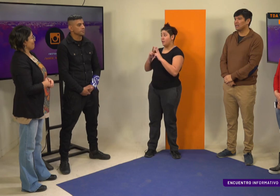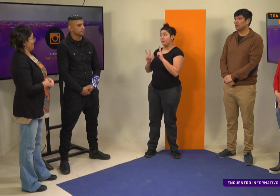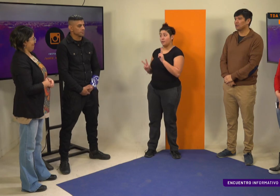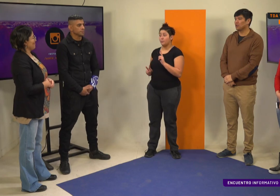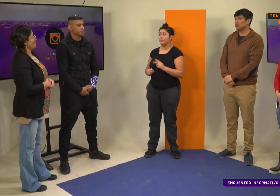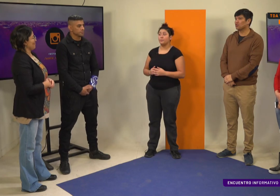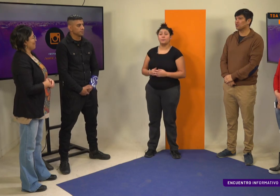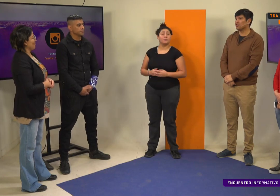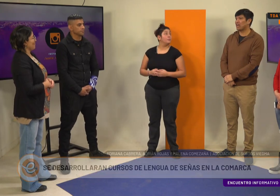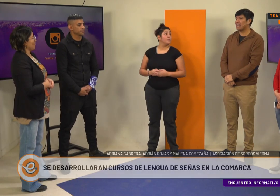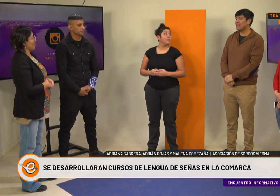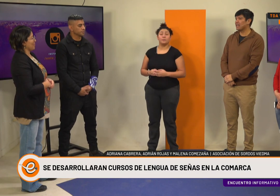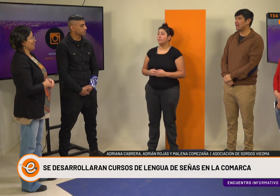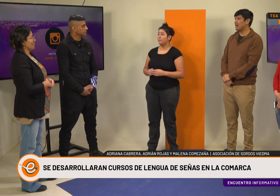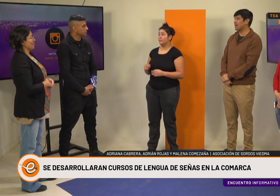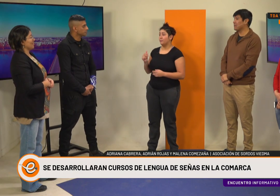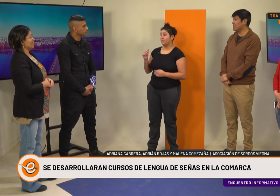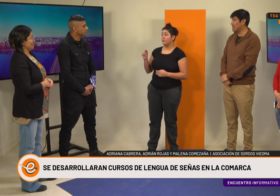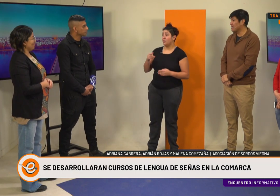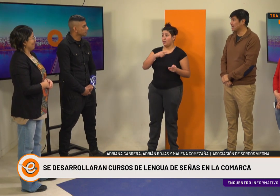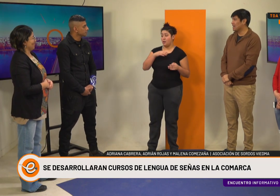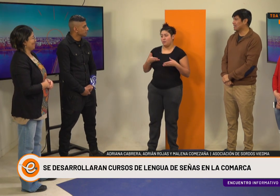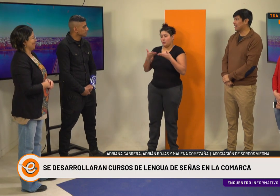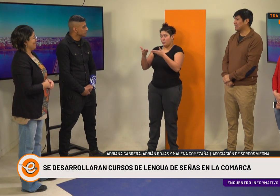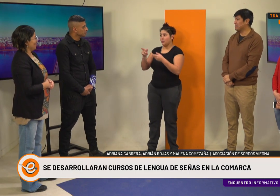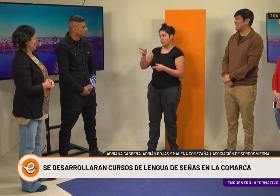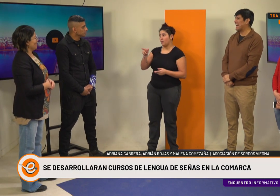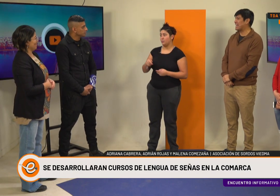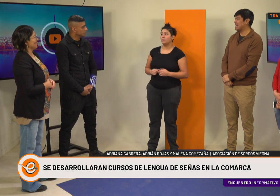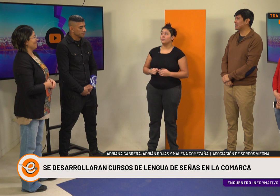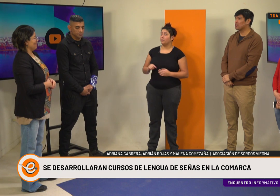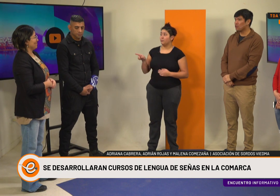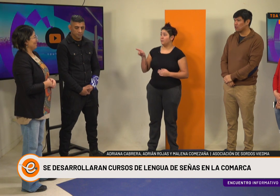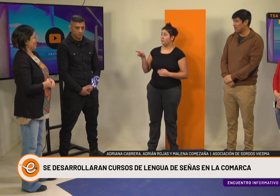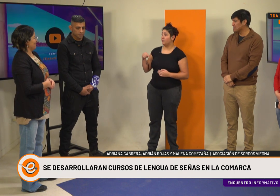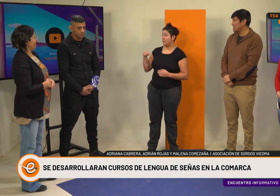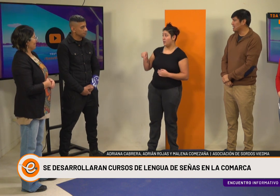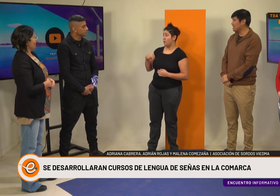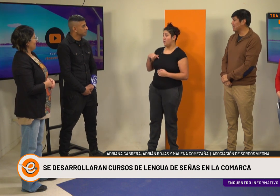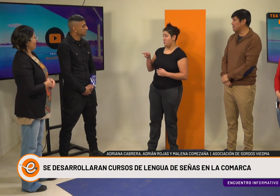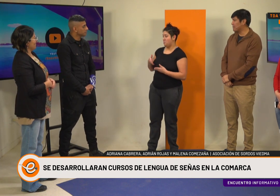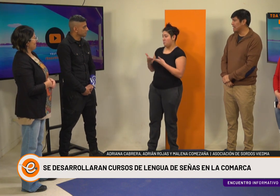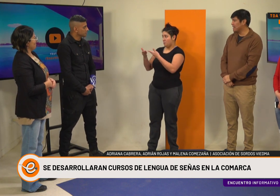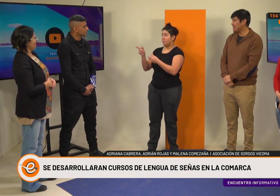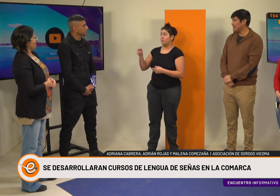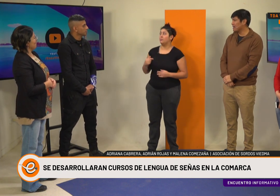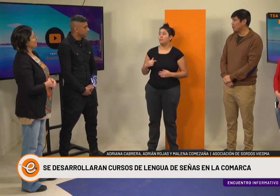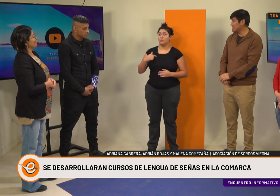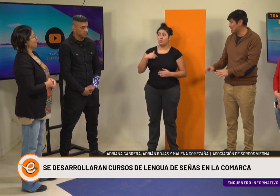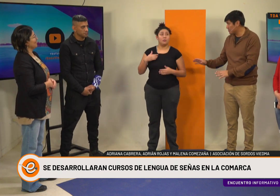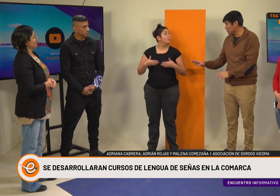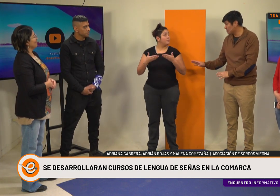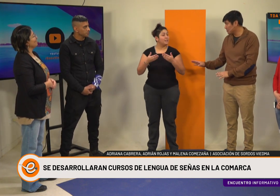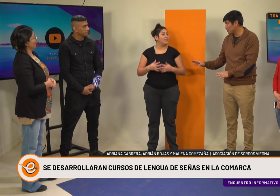Aquí con nosotros Adriana Cabrera, está también Adrián Rojas y Malena